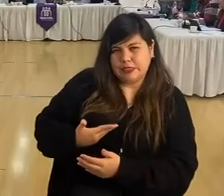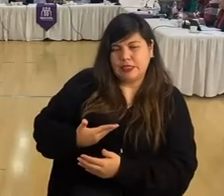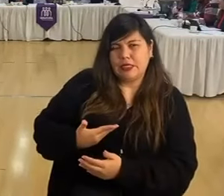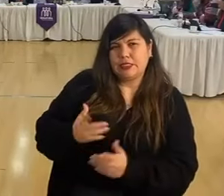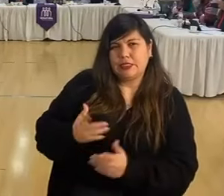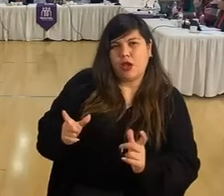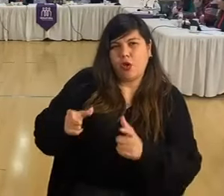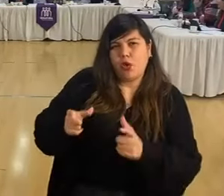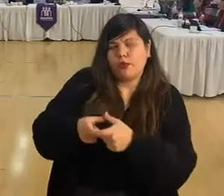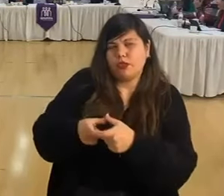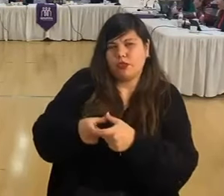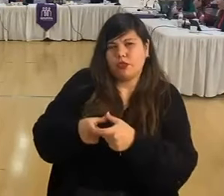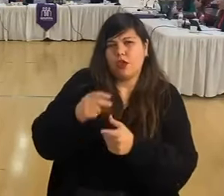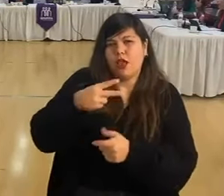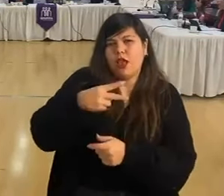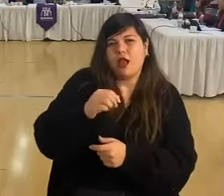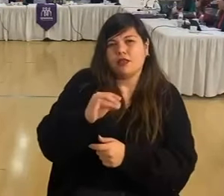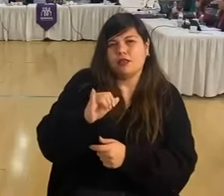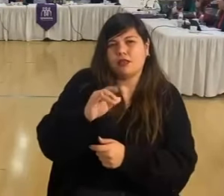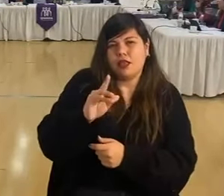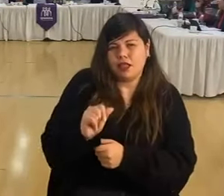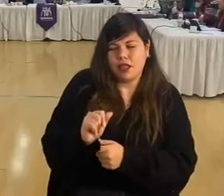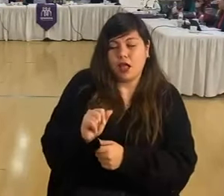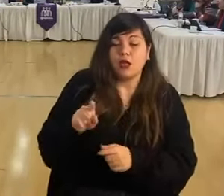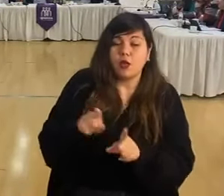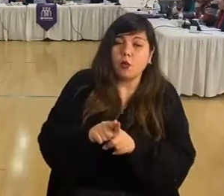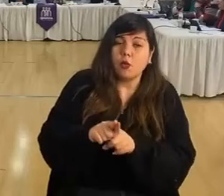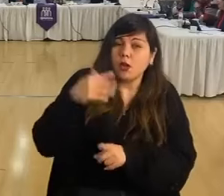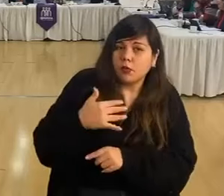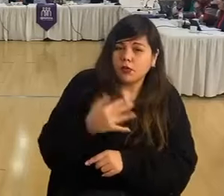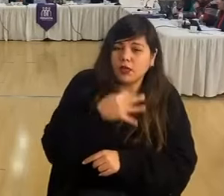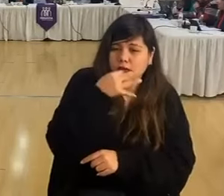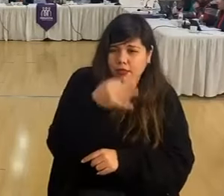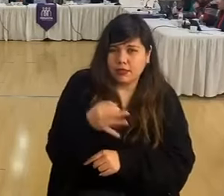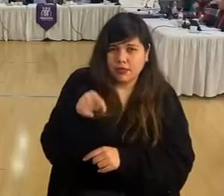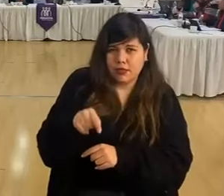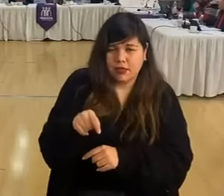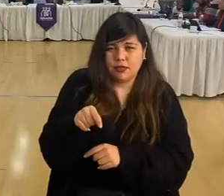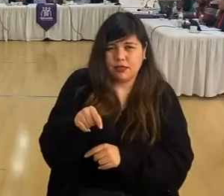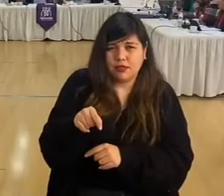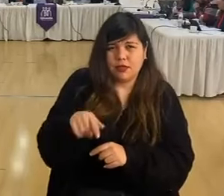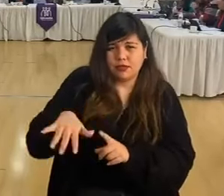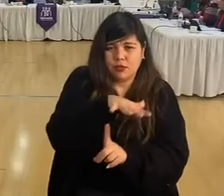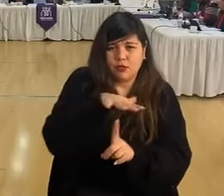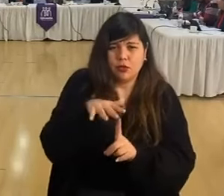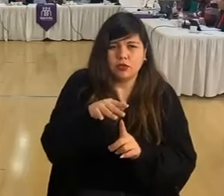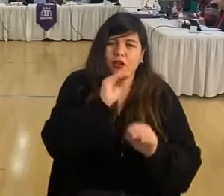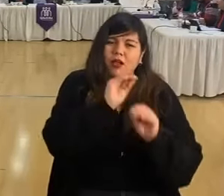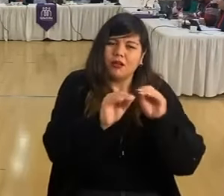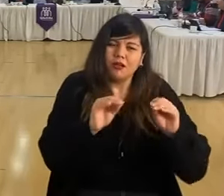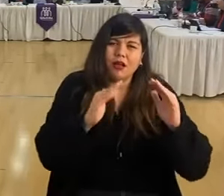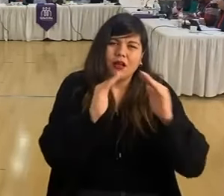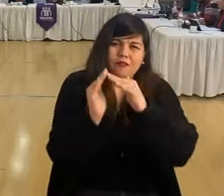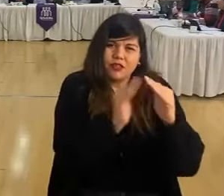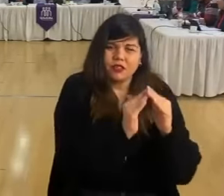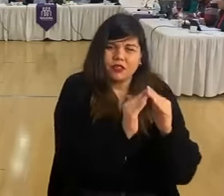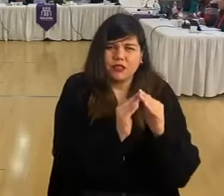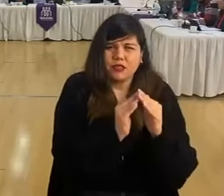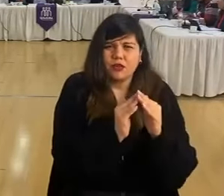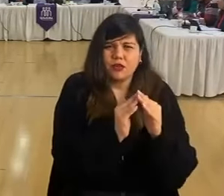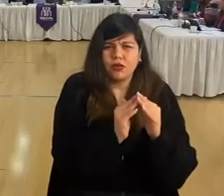Comisión de Hacienda. Es importante también mencionar este hecho a los vecinos y vecinas que nos están